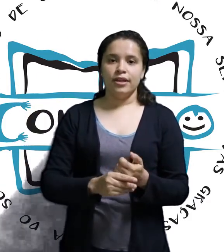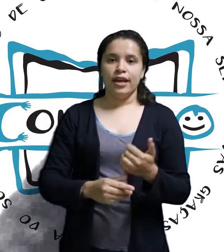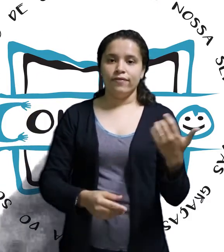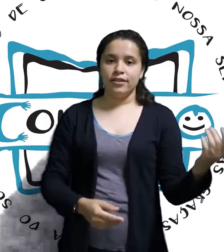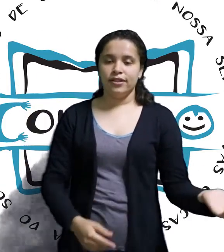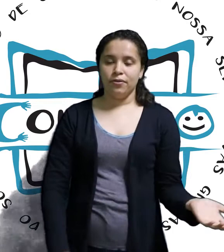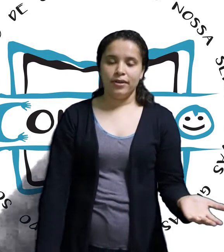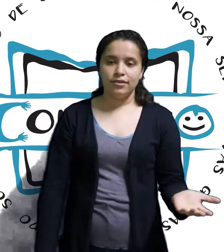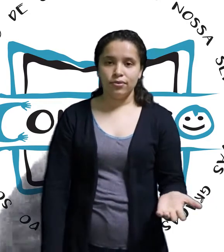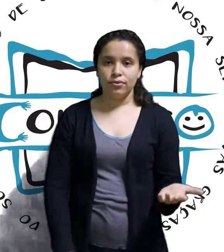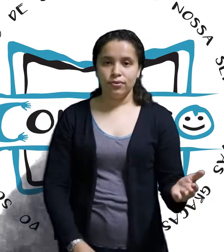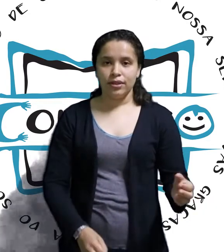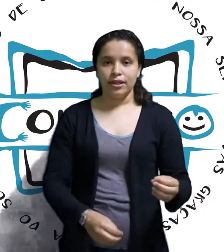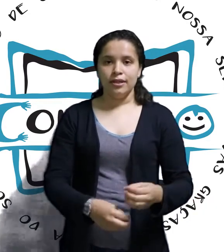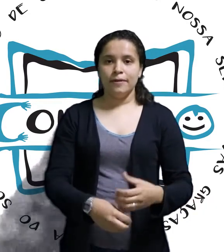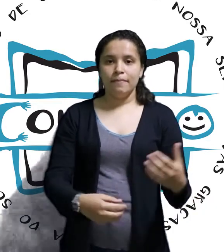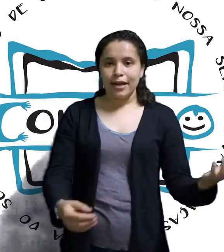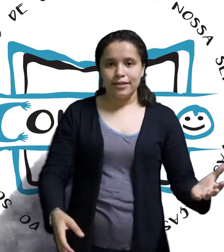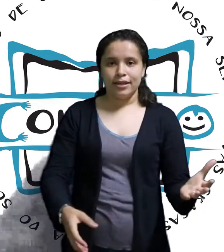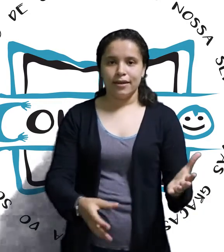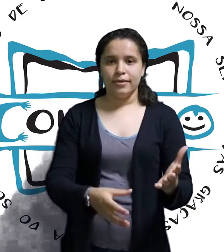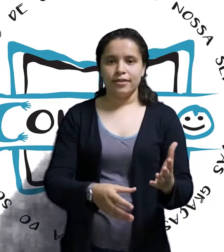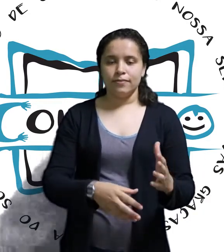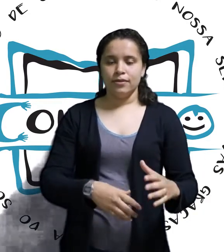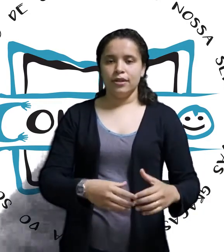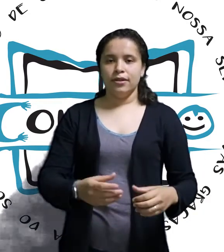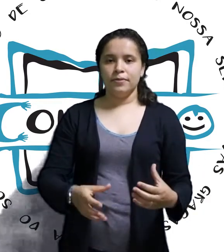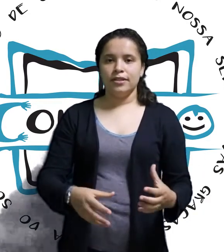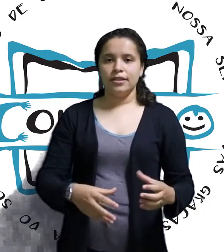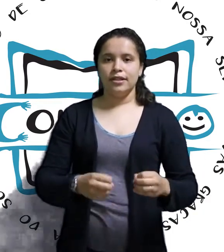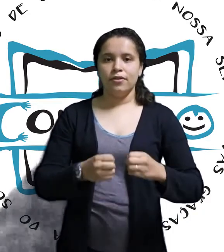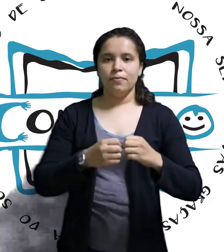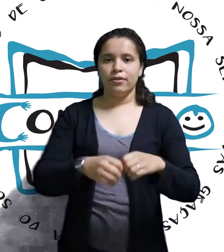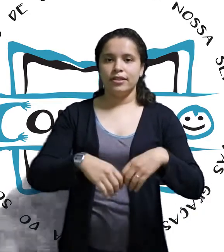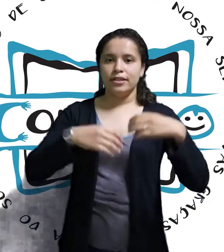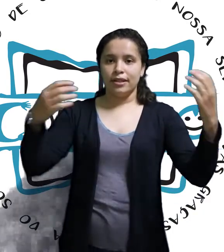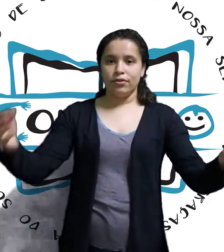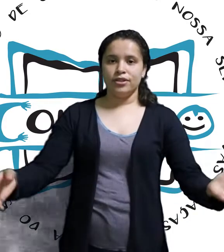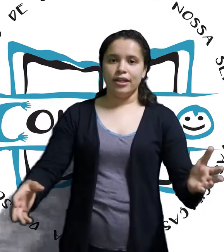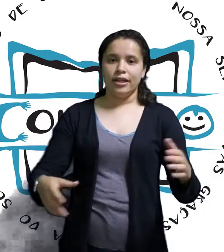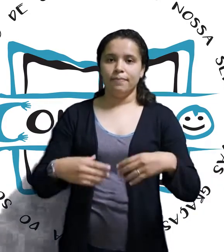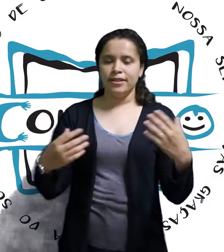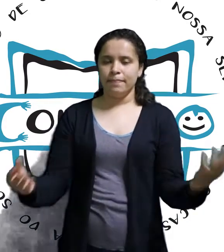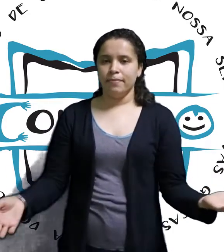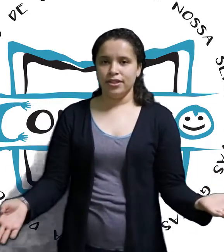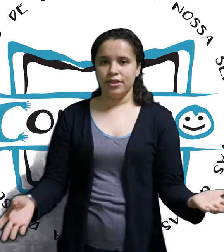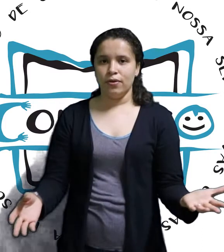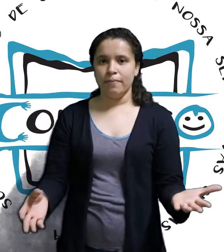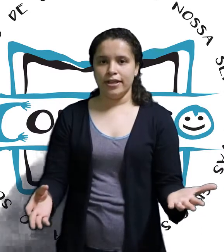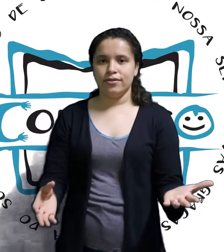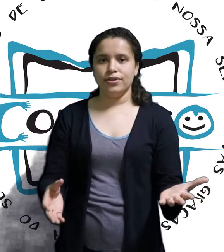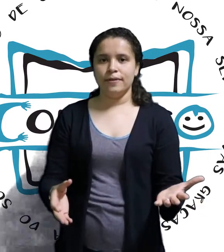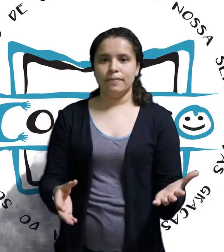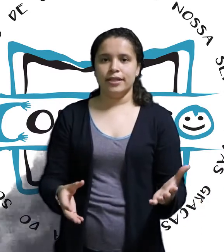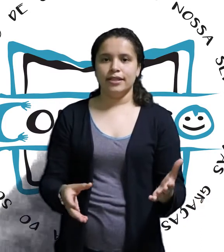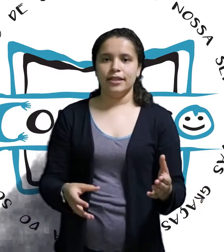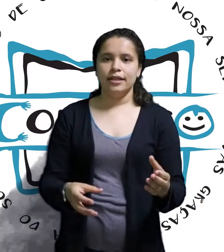é você ter uma estrutura básica mesmo. Não precisa ser uma coisa extraordinária, principalmente em começo de empresa, né?